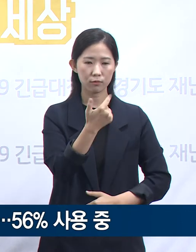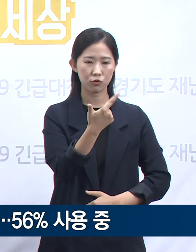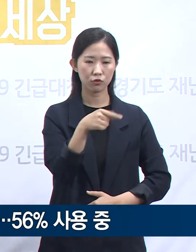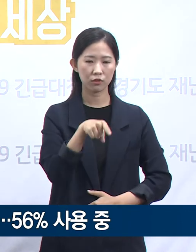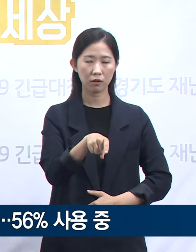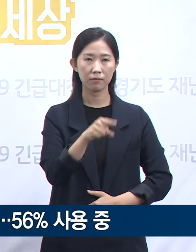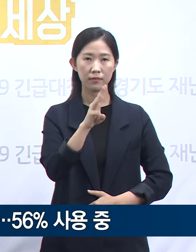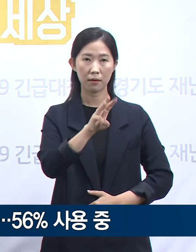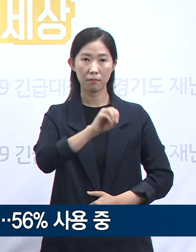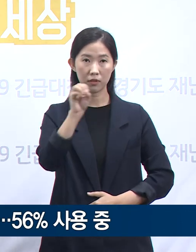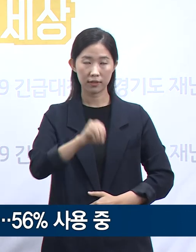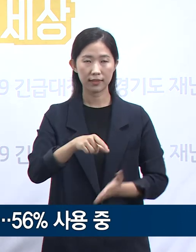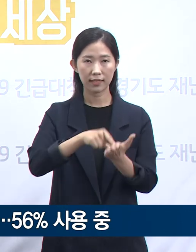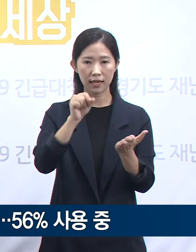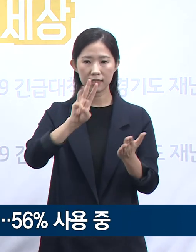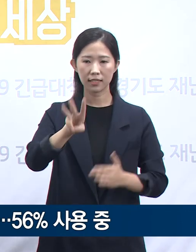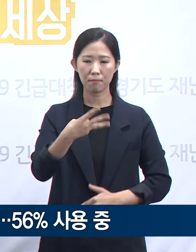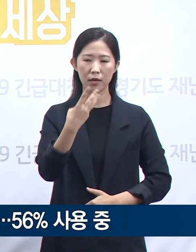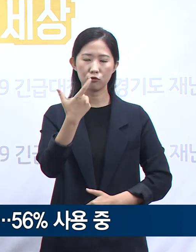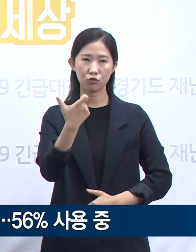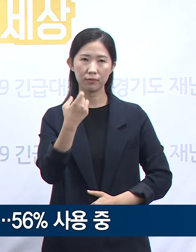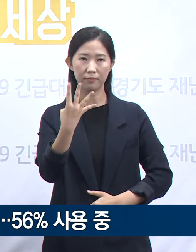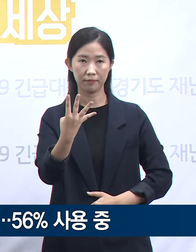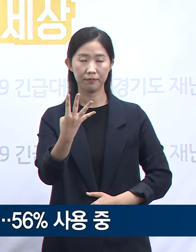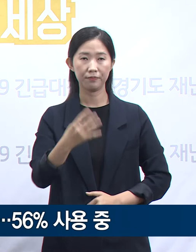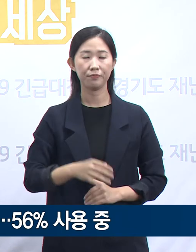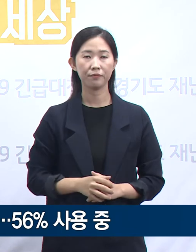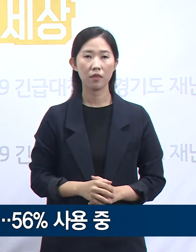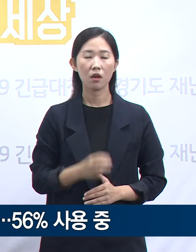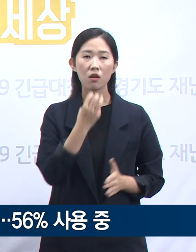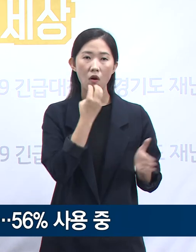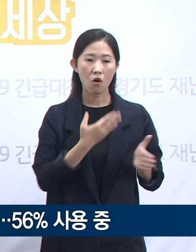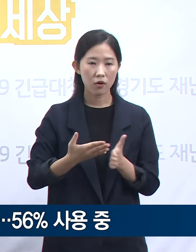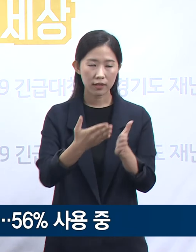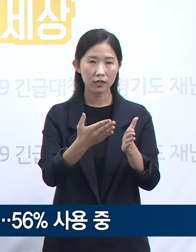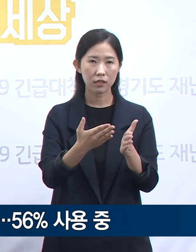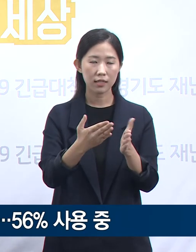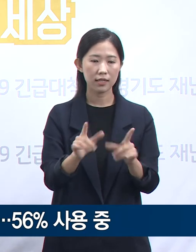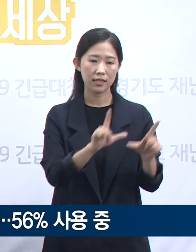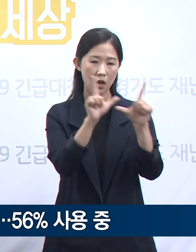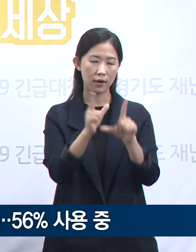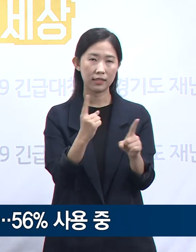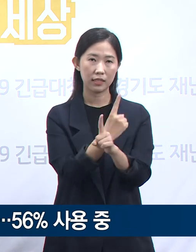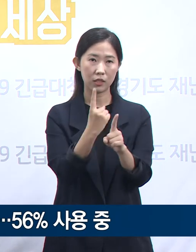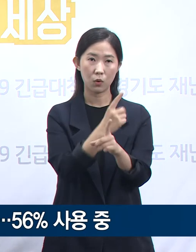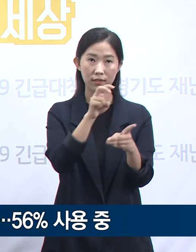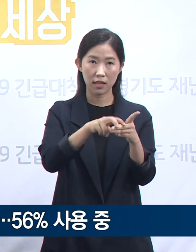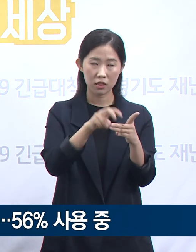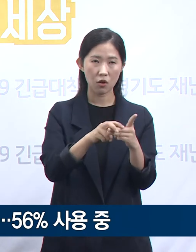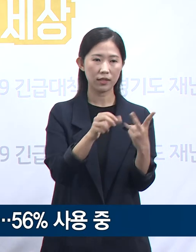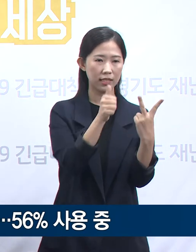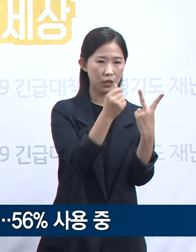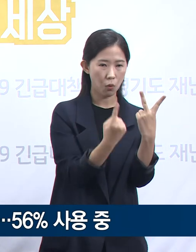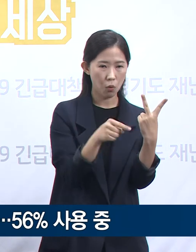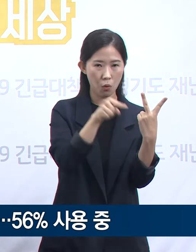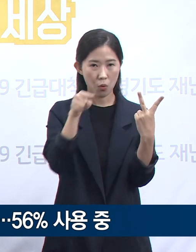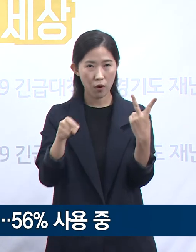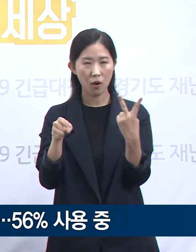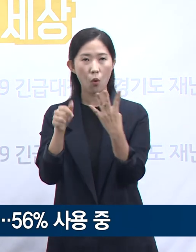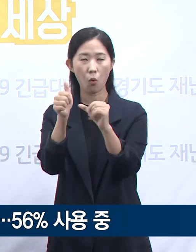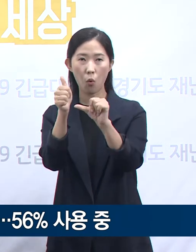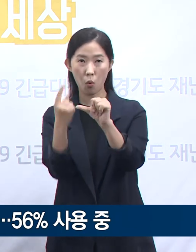364병상입니다. 경기 수도권 2 생활치료센터와 제 3, 4, 5호 생활치료센터 등